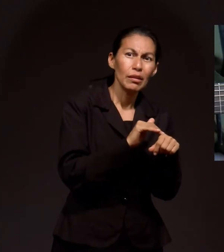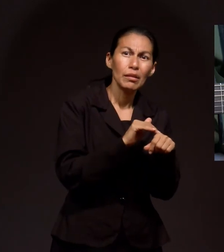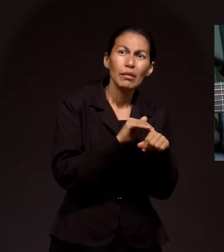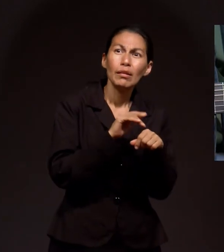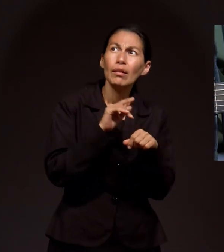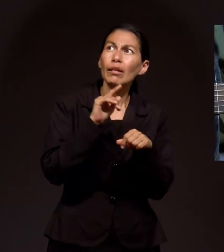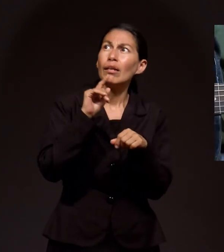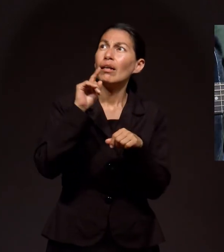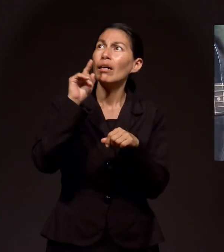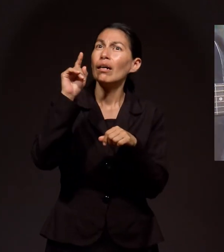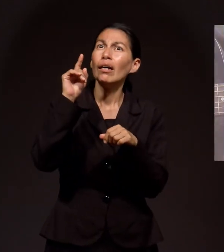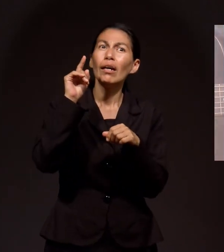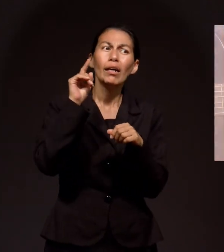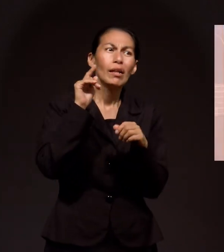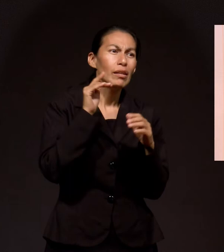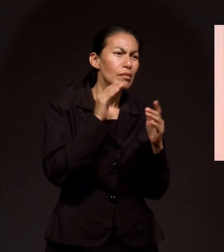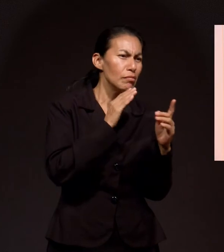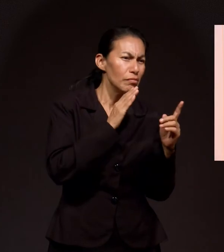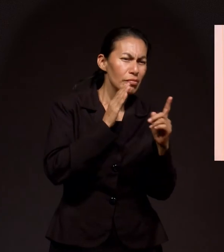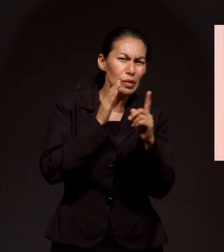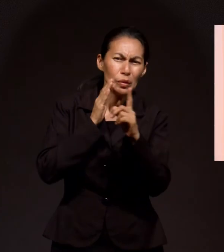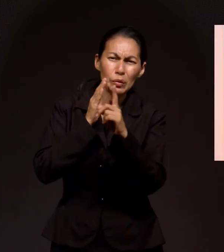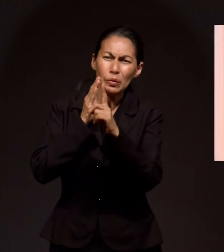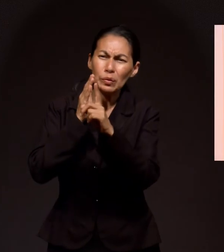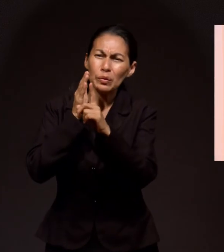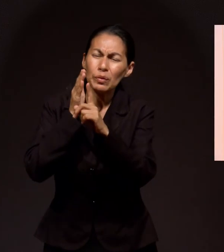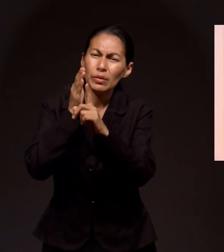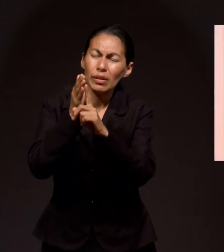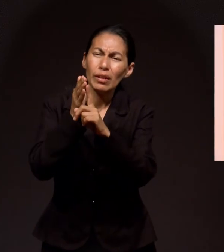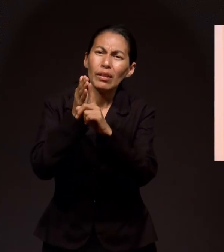Tiene un gran deseo